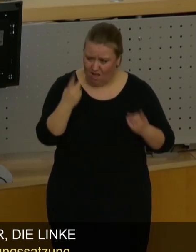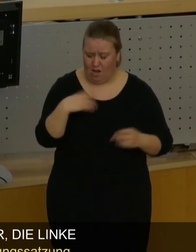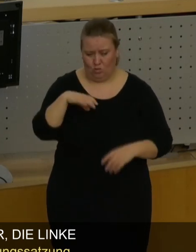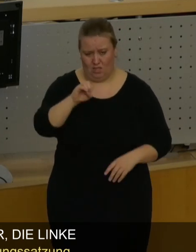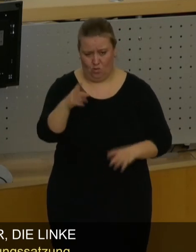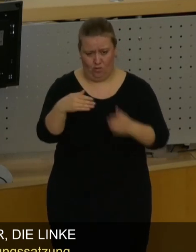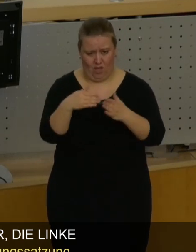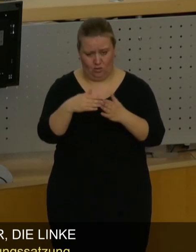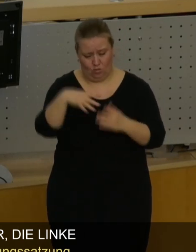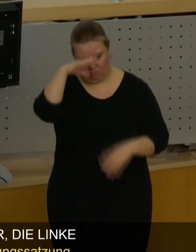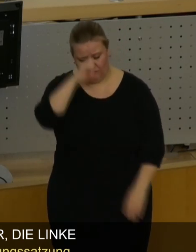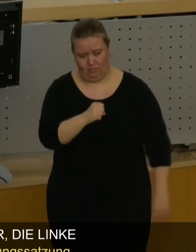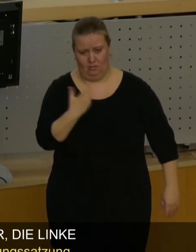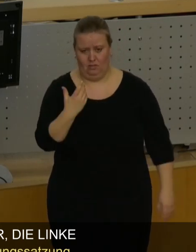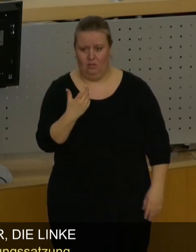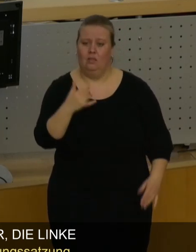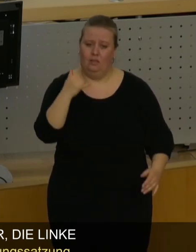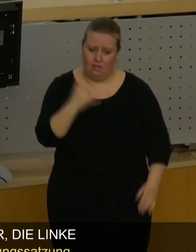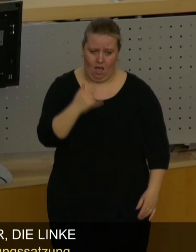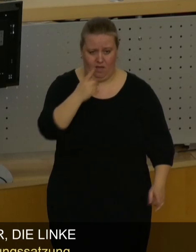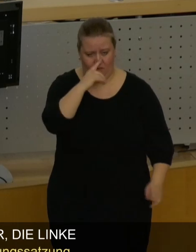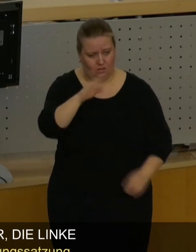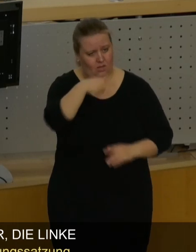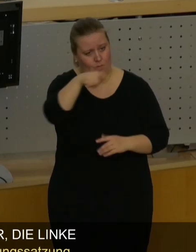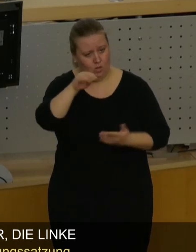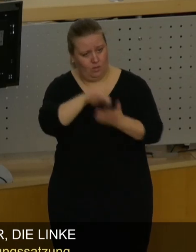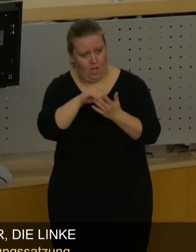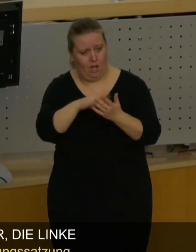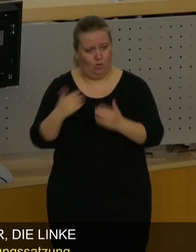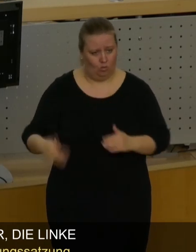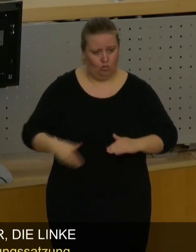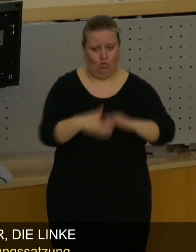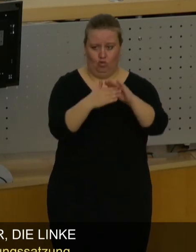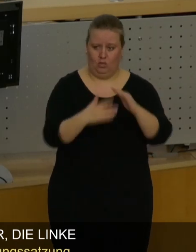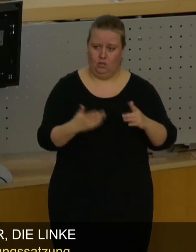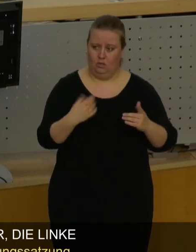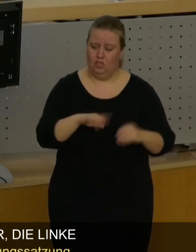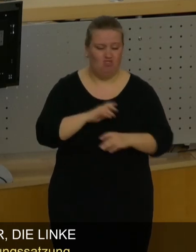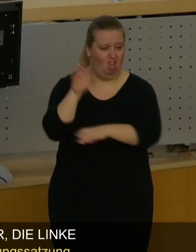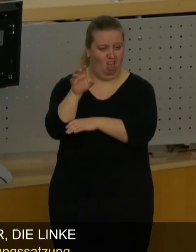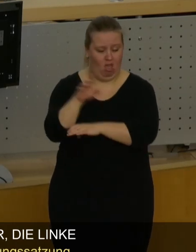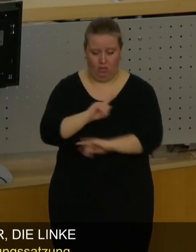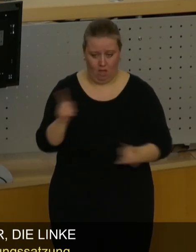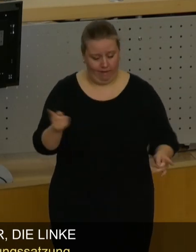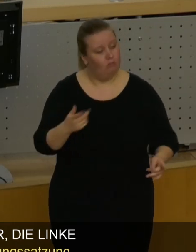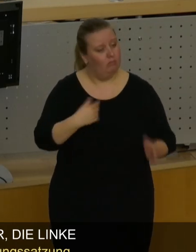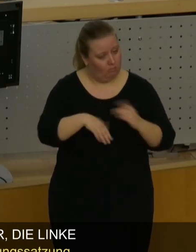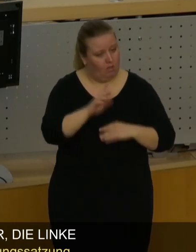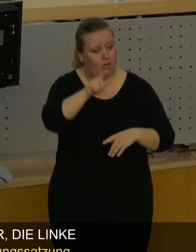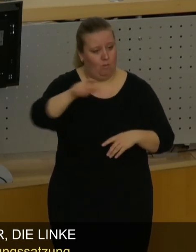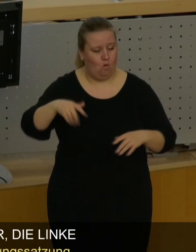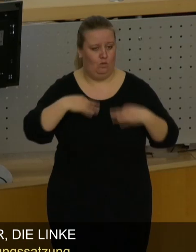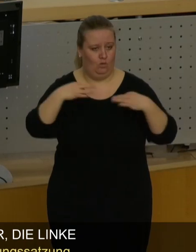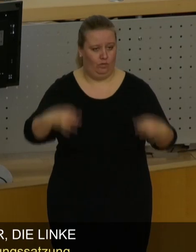CDU-Fraktion erkannt hat, ja, wenn wir so etwas mittragen, nein, da kriegen wir nicht Dresche dafür. Nein, die